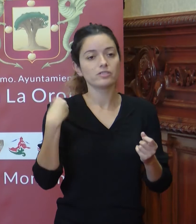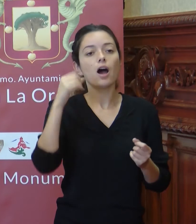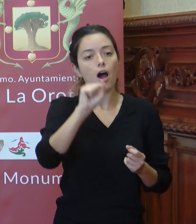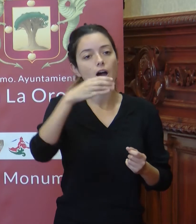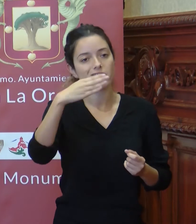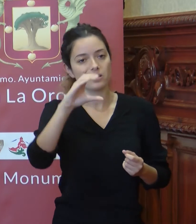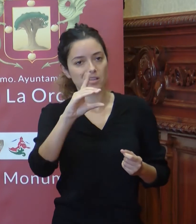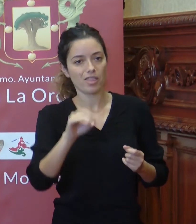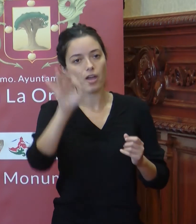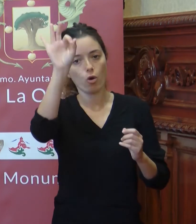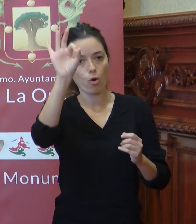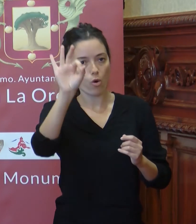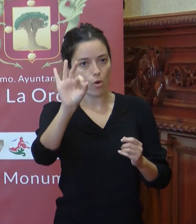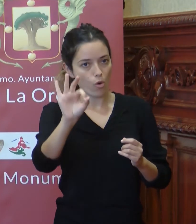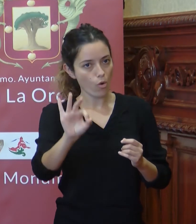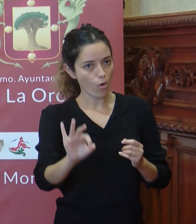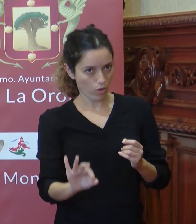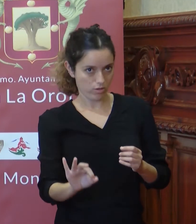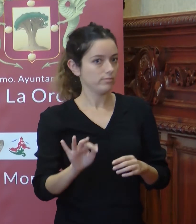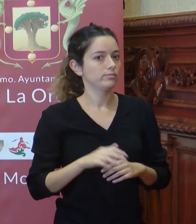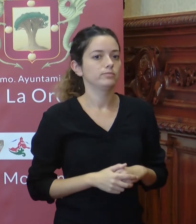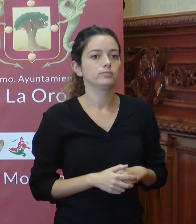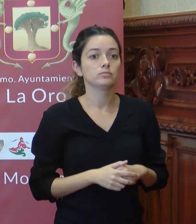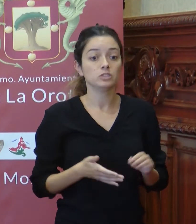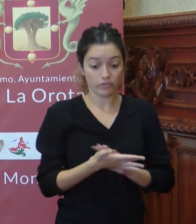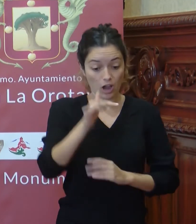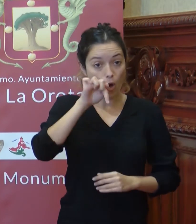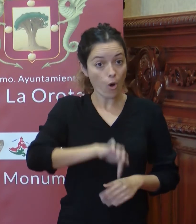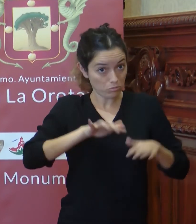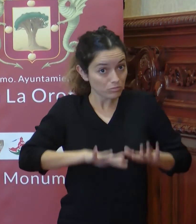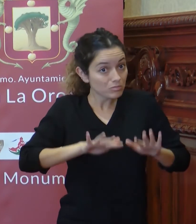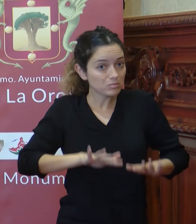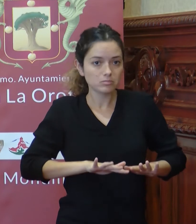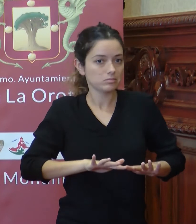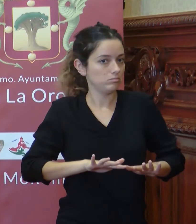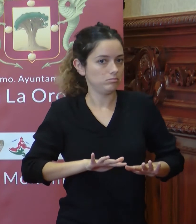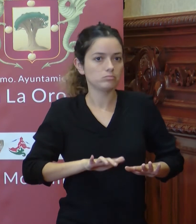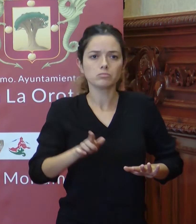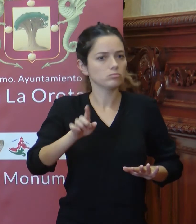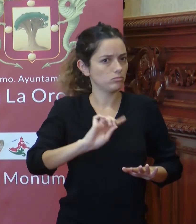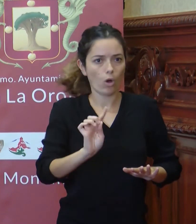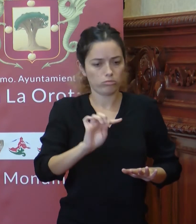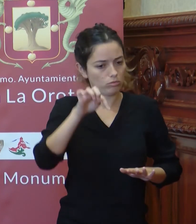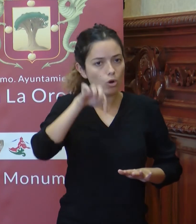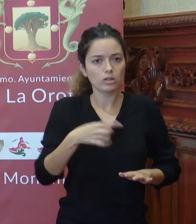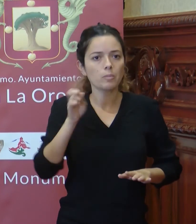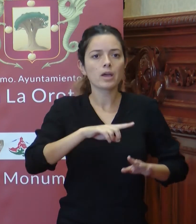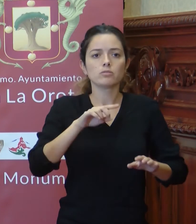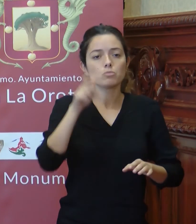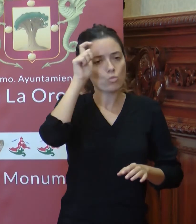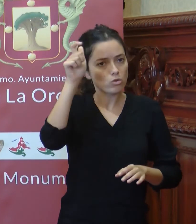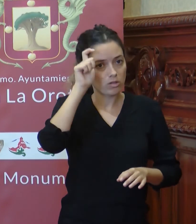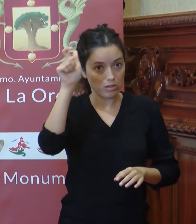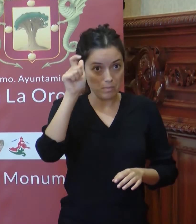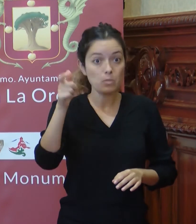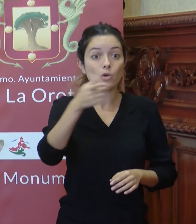seguirán el resto de municipios que se adhieran a la red. No solamente los que estamos aquí presentes, sino que al mismo tiempo hacemos un llamamiento para todos aquellos municipios